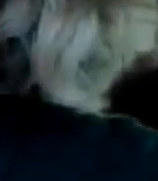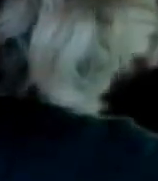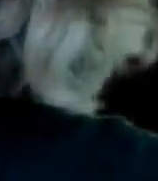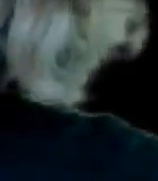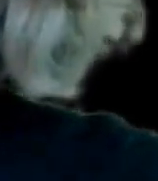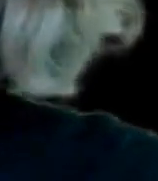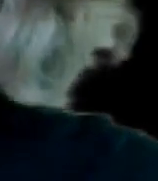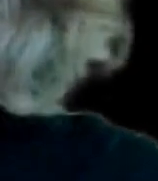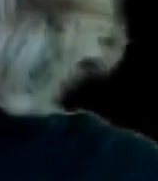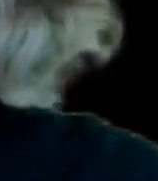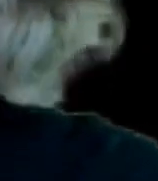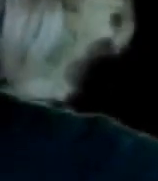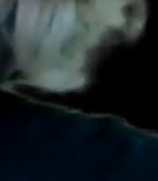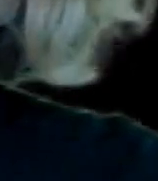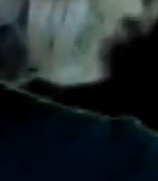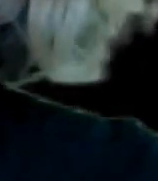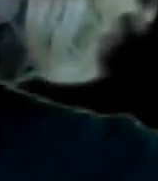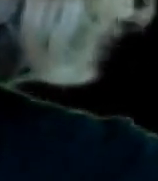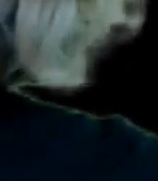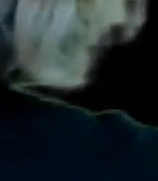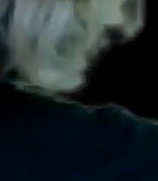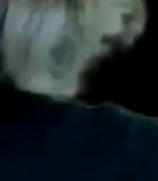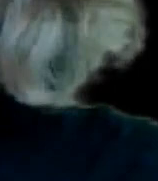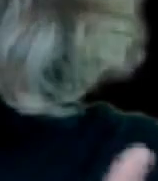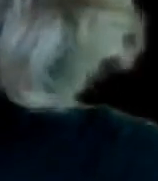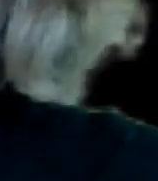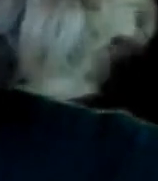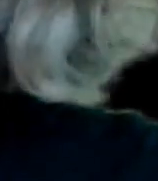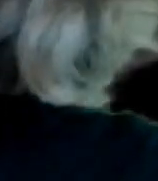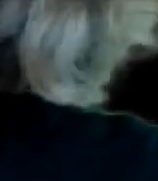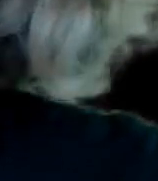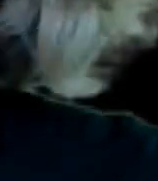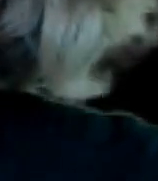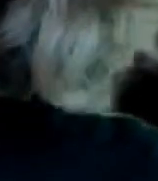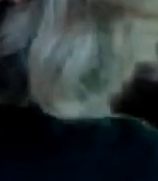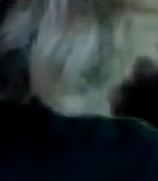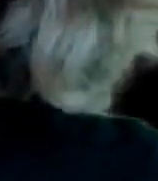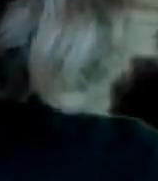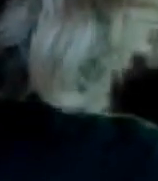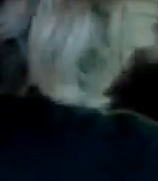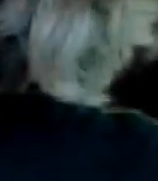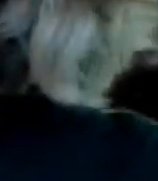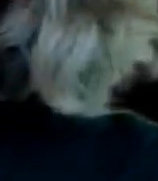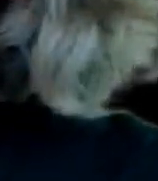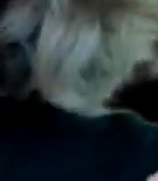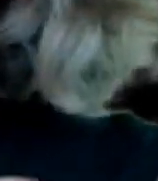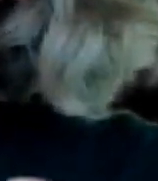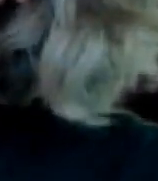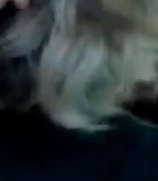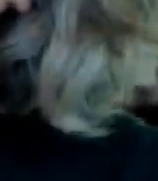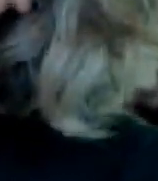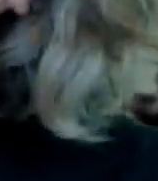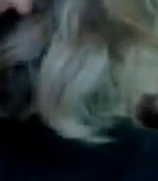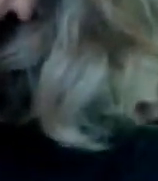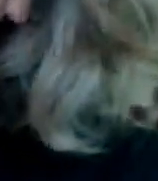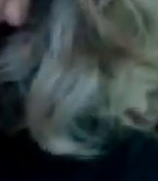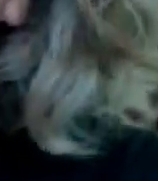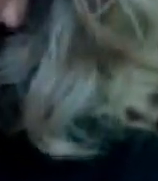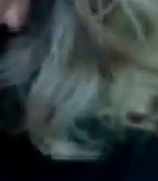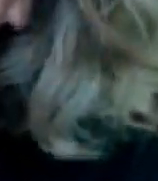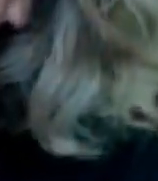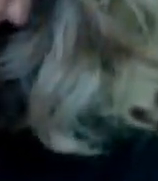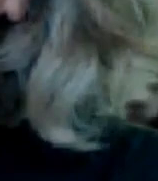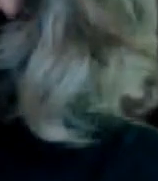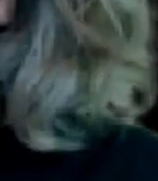programa Pero me gustaría Que lo vieran Para que entiendan Que a nosotros No nos están pagando Estamos haciendo Este trabajo Día